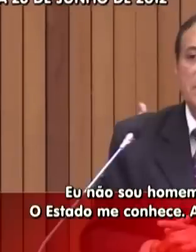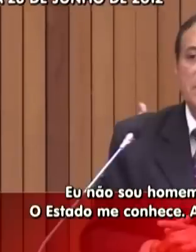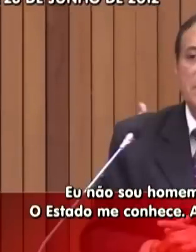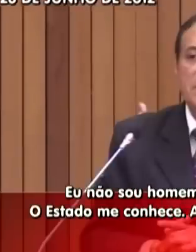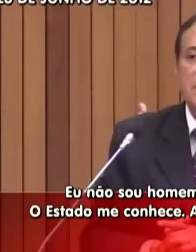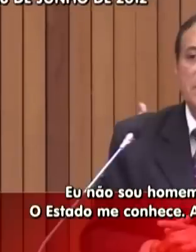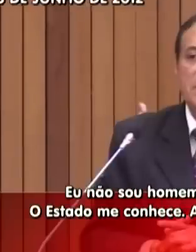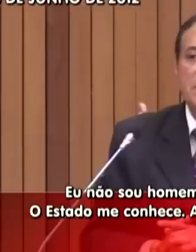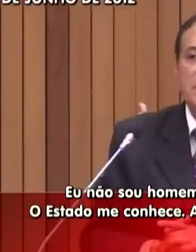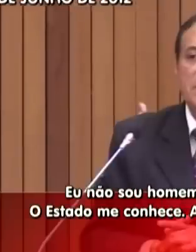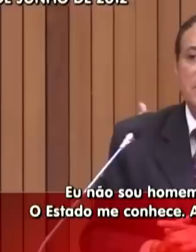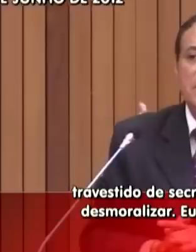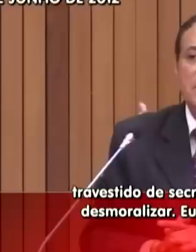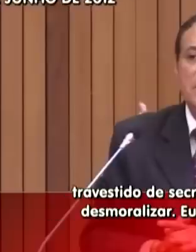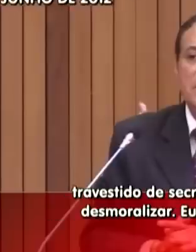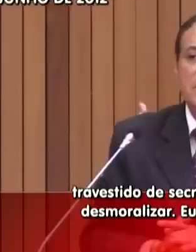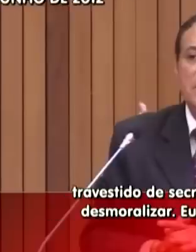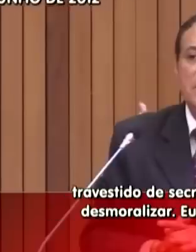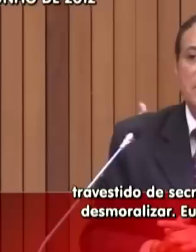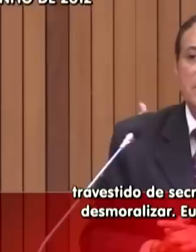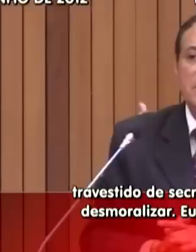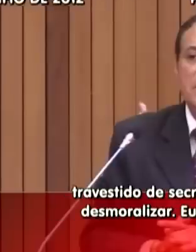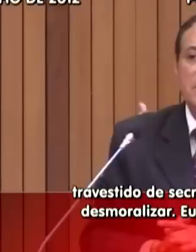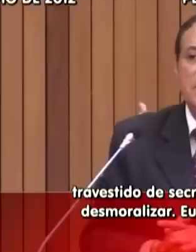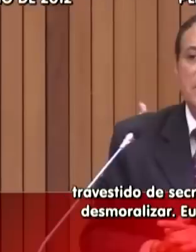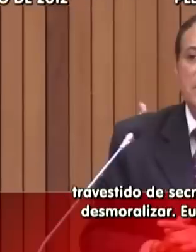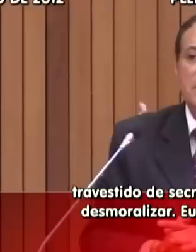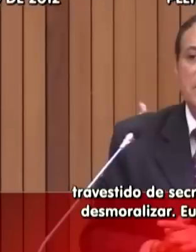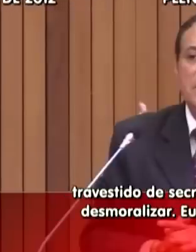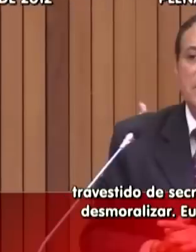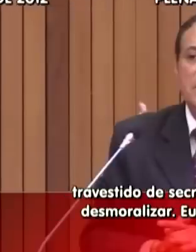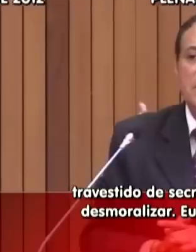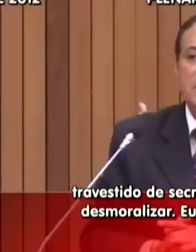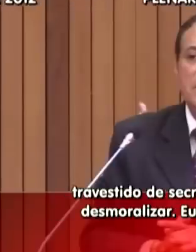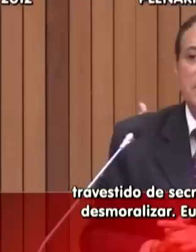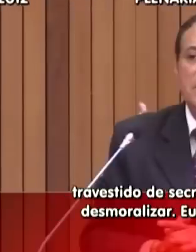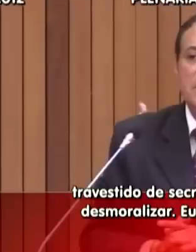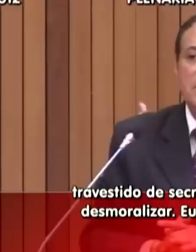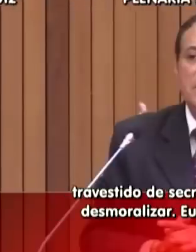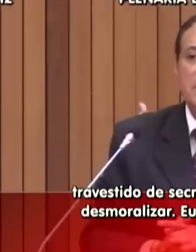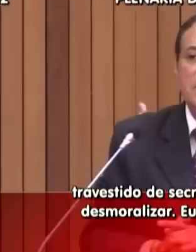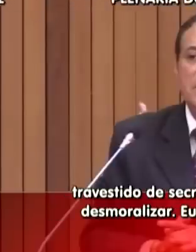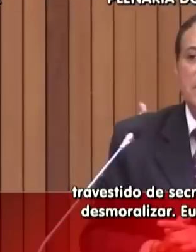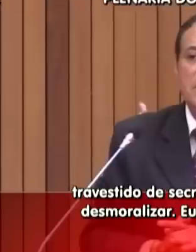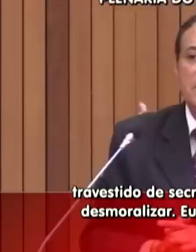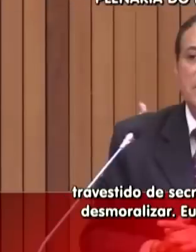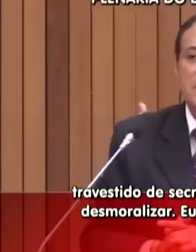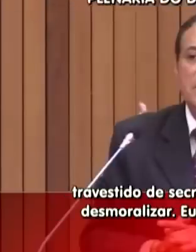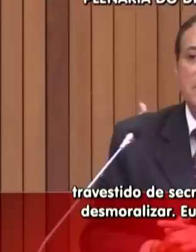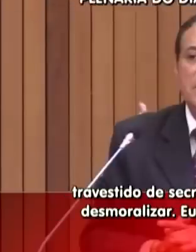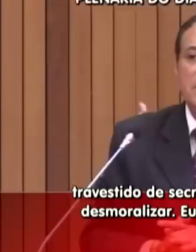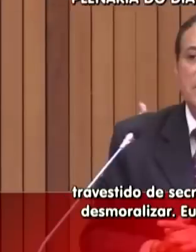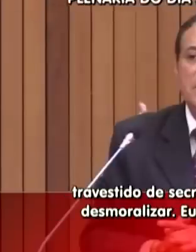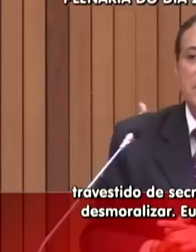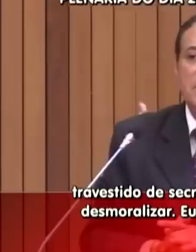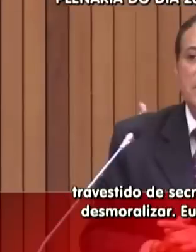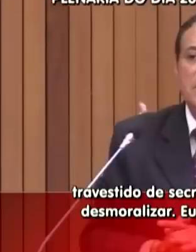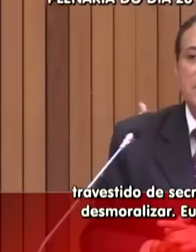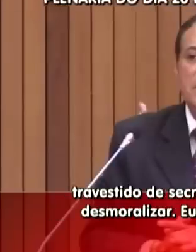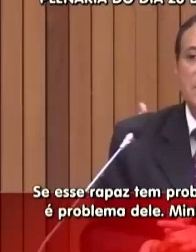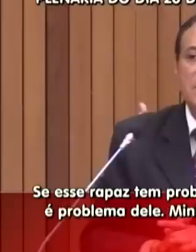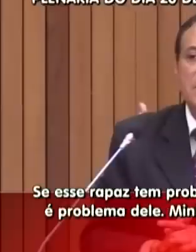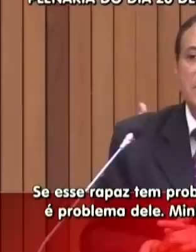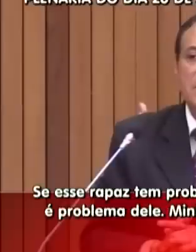Agora vem um moleque travestido de secretário. Querendo me desmoralizar, eu não aceito isto.